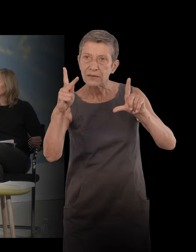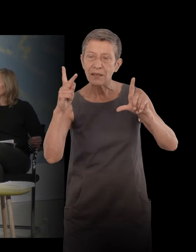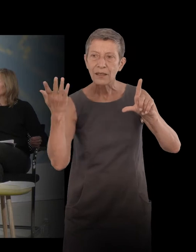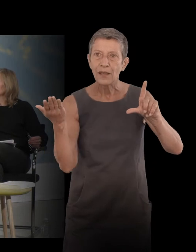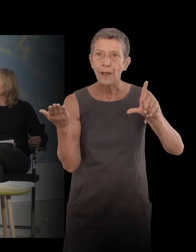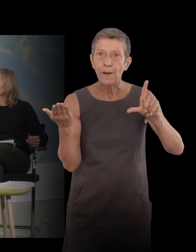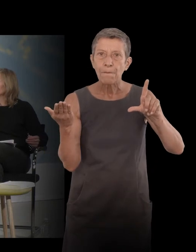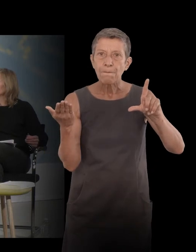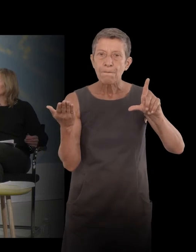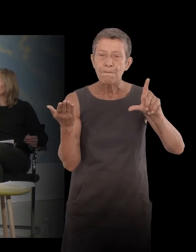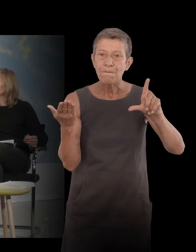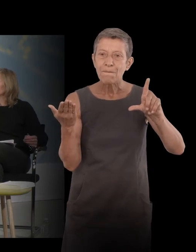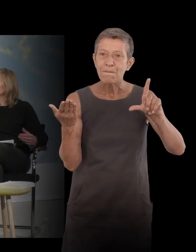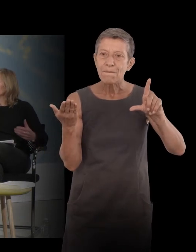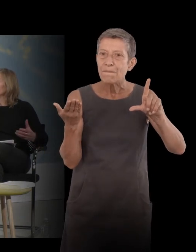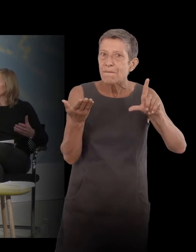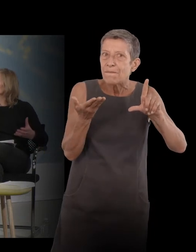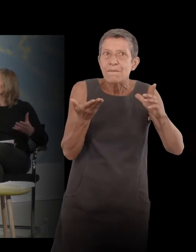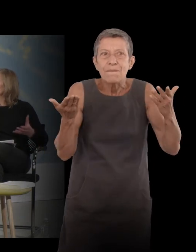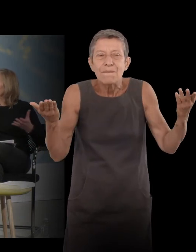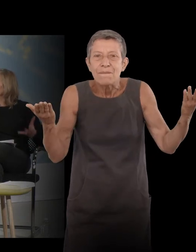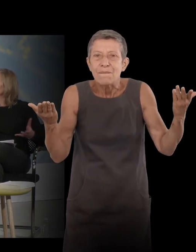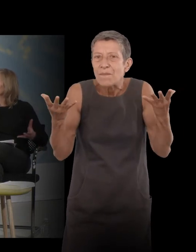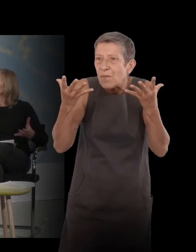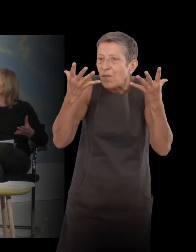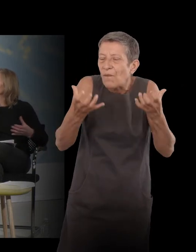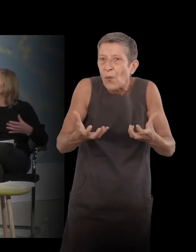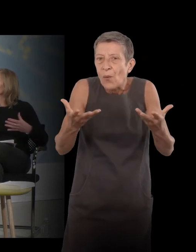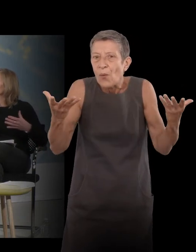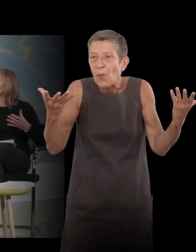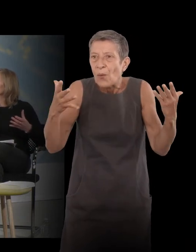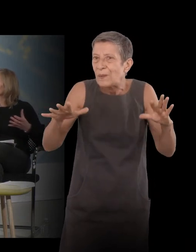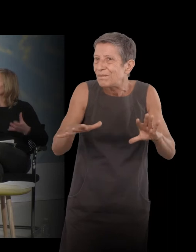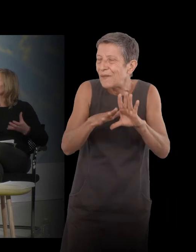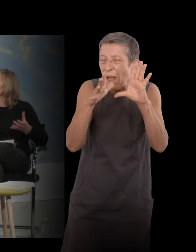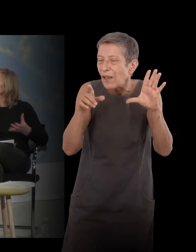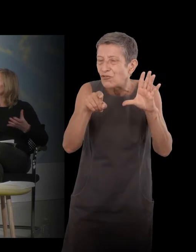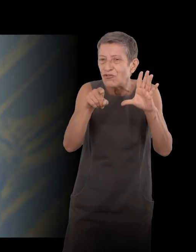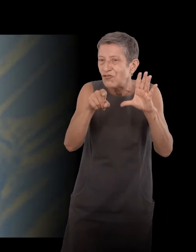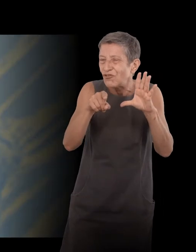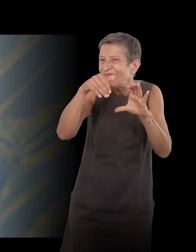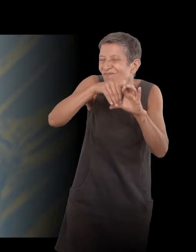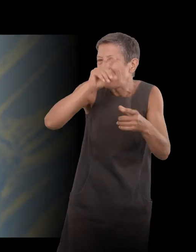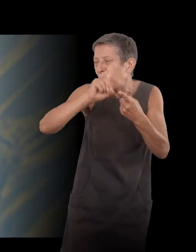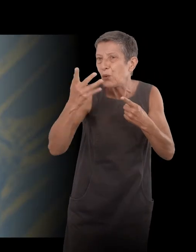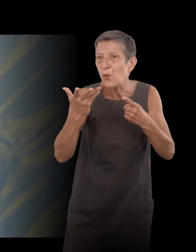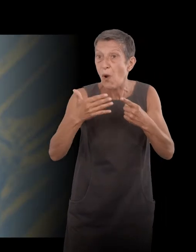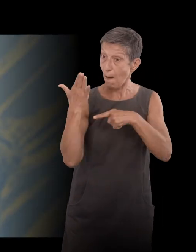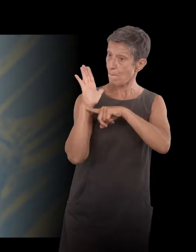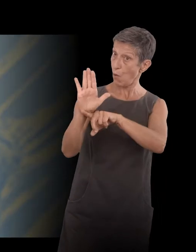What have wanted to do with these images? Is it that for you, also, it's important to When I